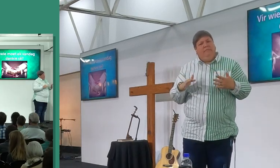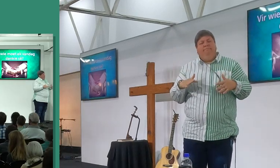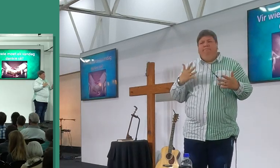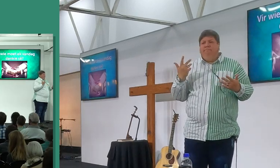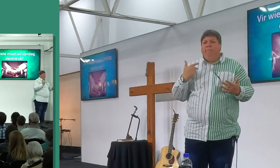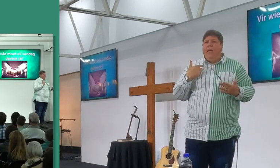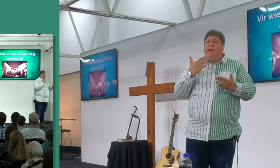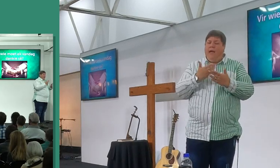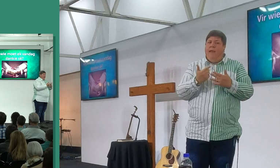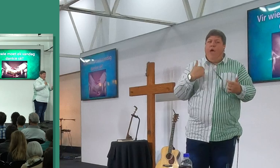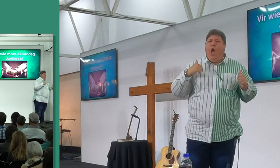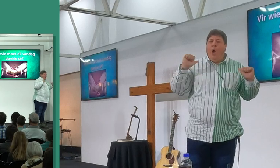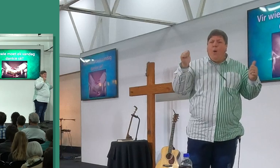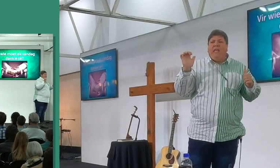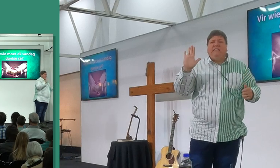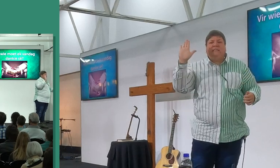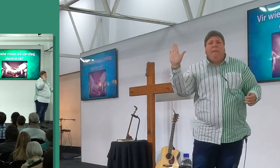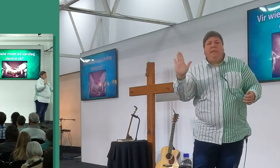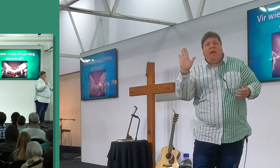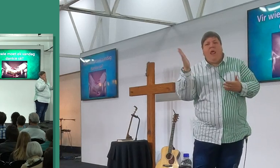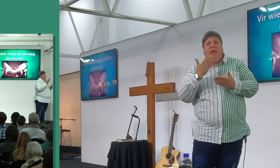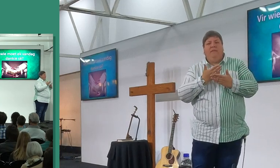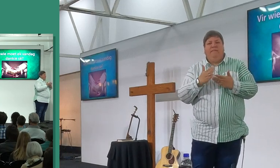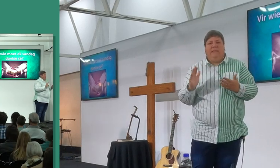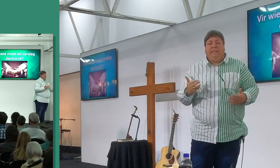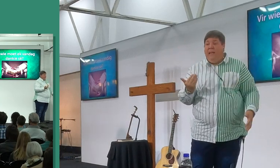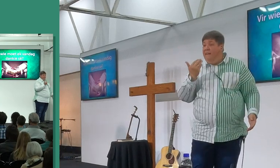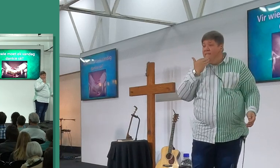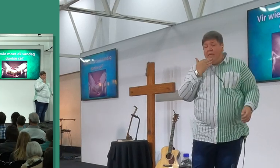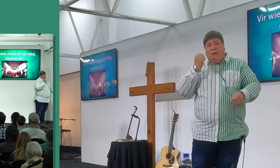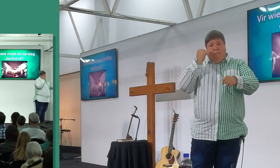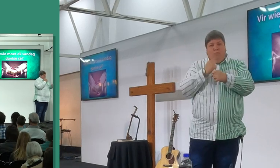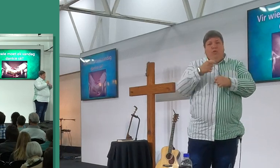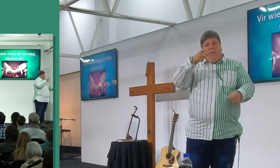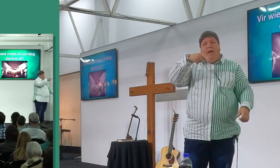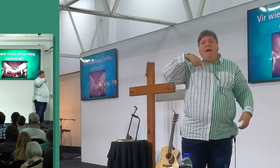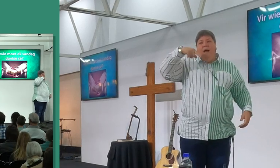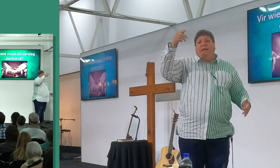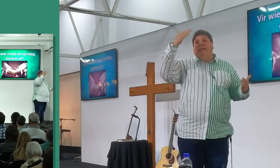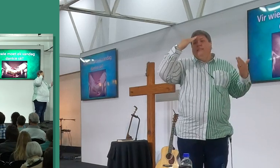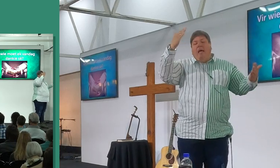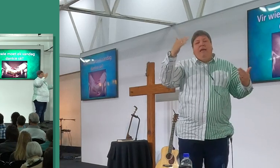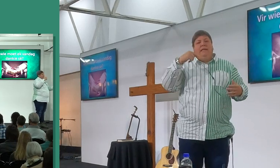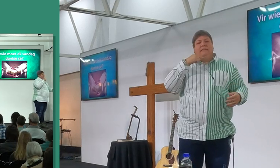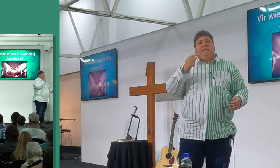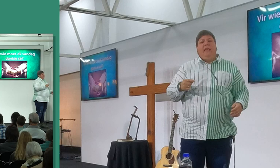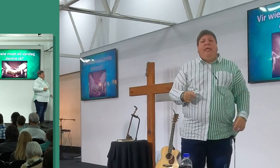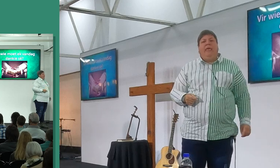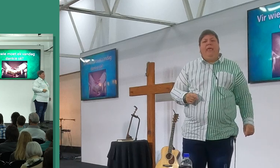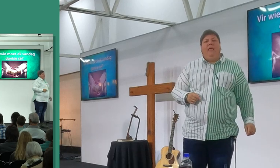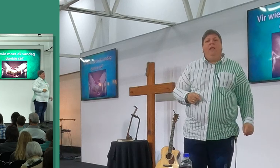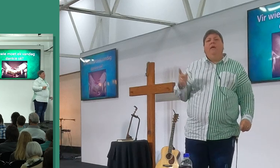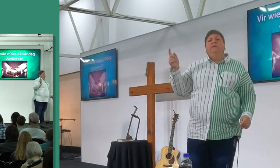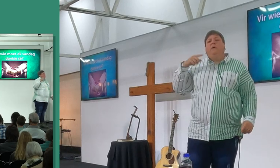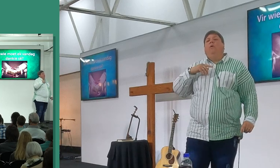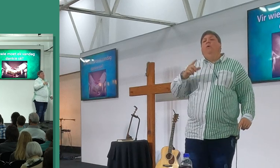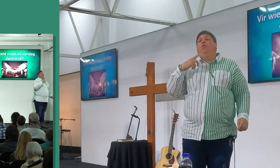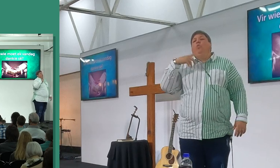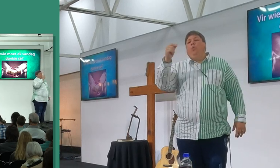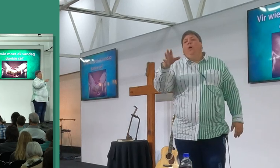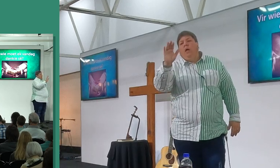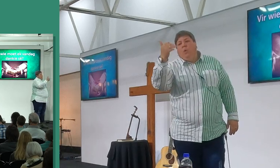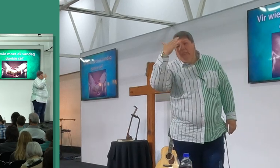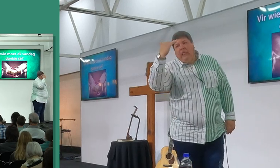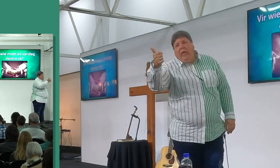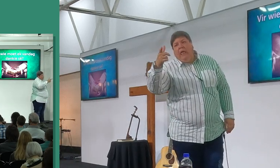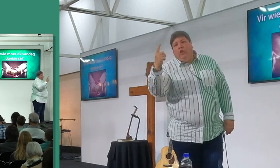Samaritaan wat terugkom, en vir ogen wil ek jou uitdag, vir wie moet jy vir ogen gaan dankie sê, en ek praat nie so met nie dankie luchtlik nie, ek praat